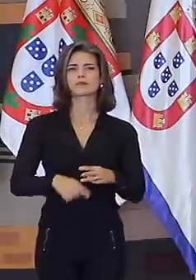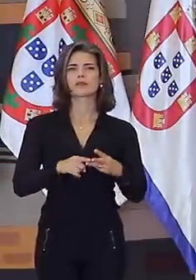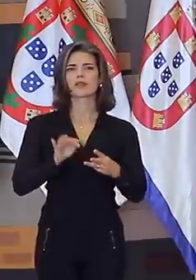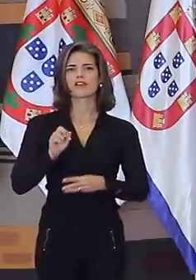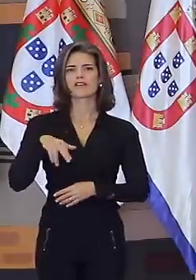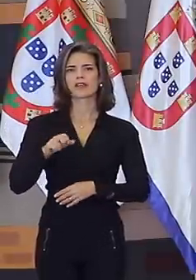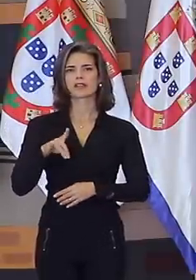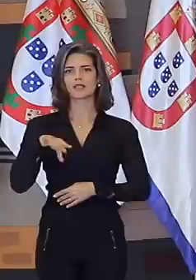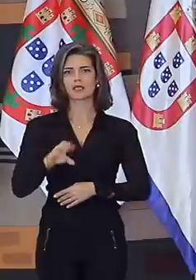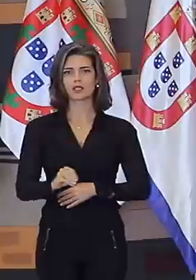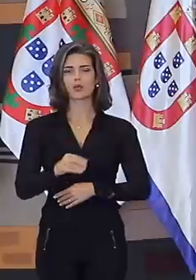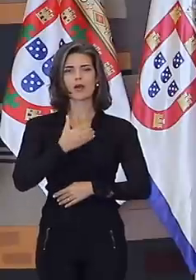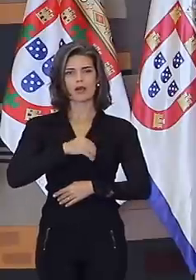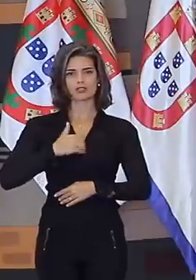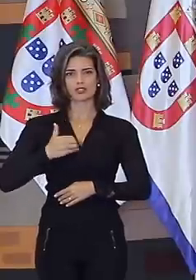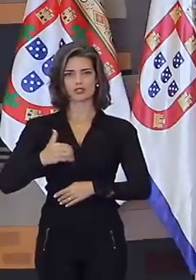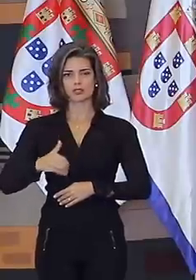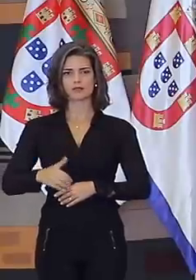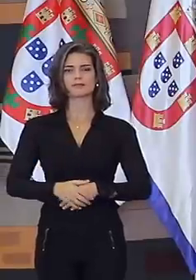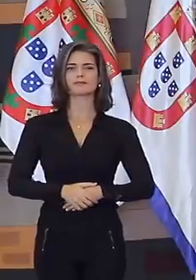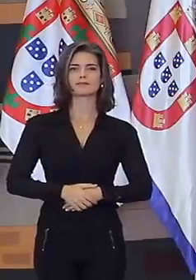Fernando Mouron, da Argentina.